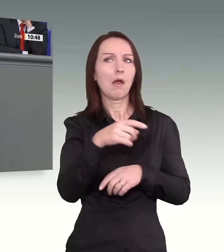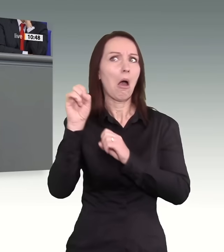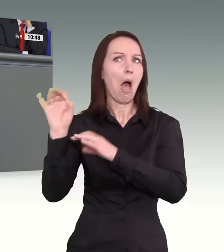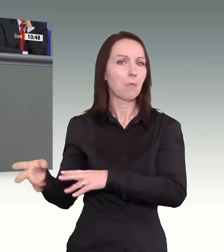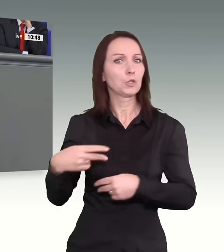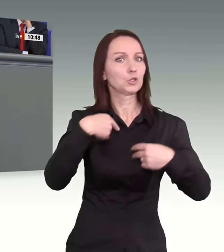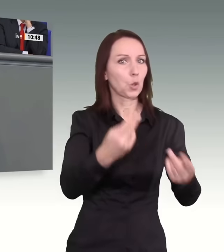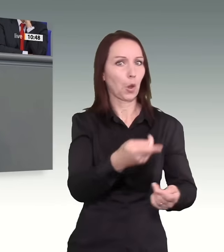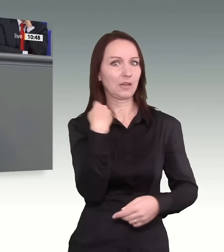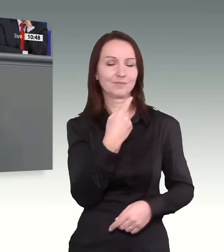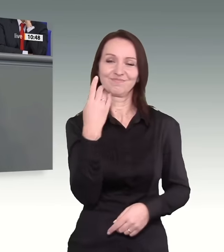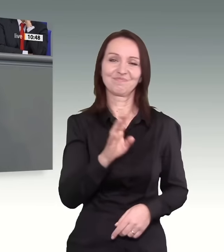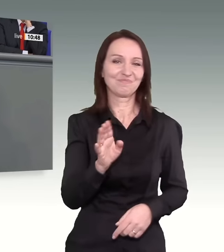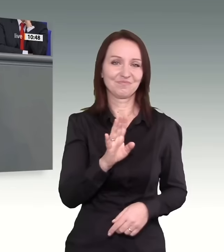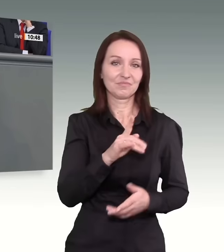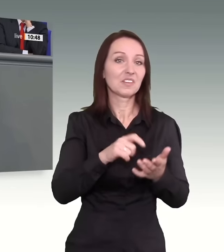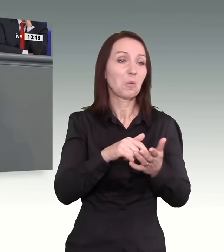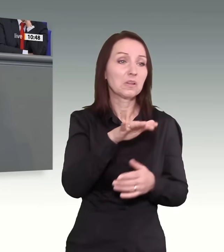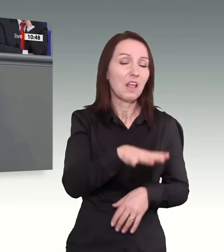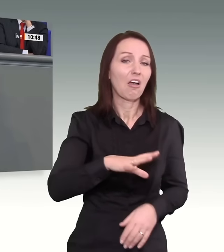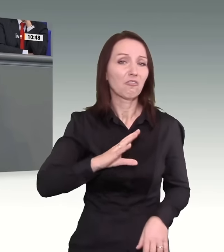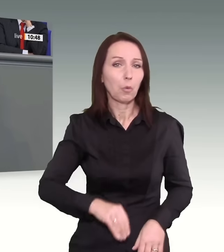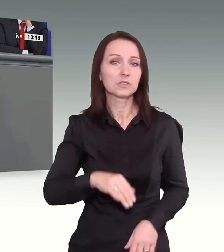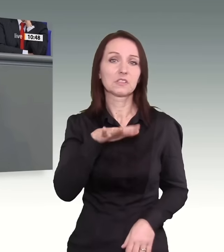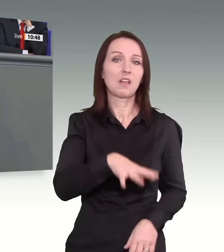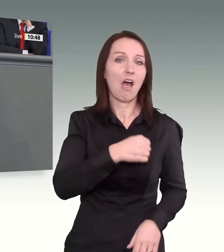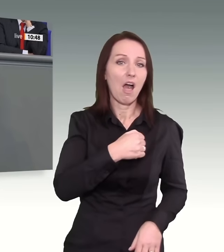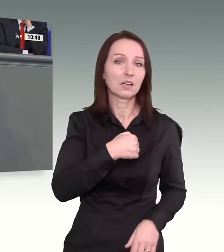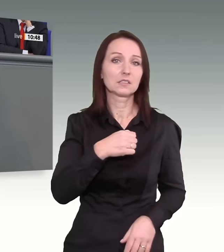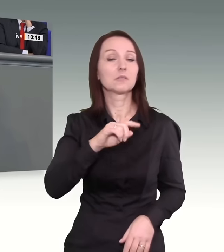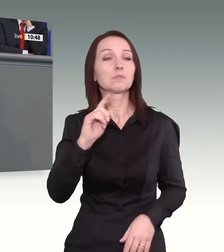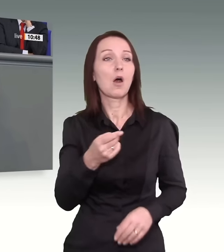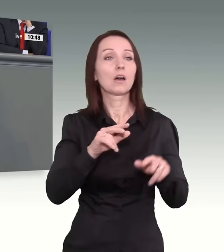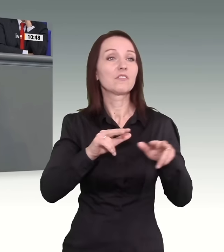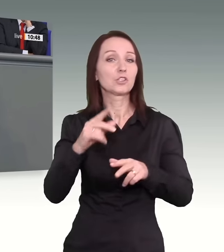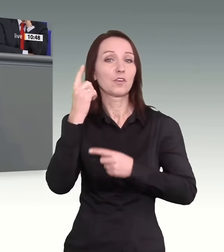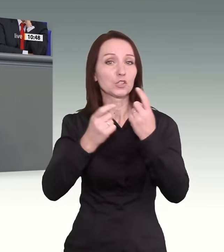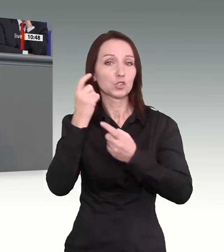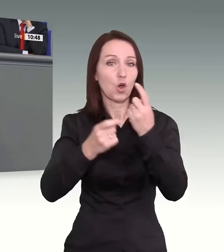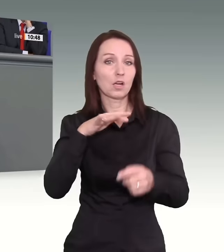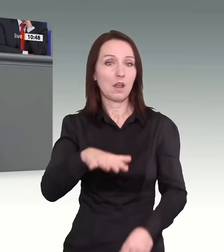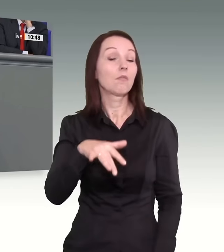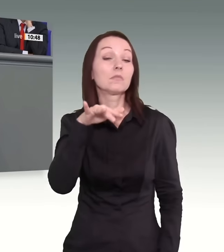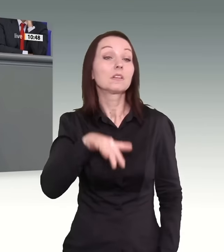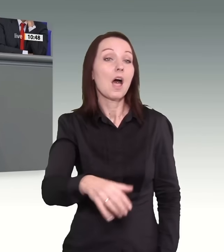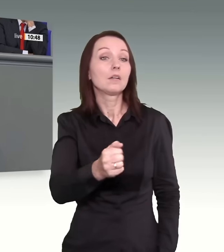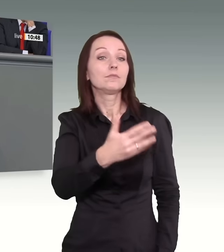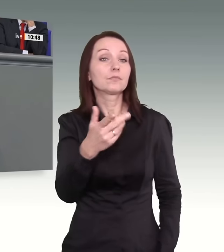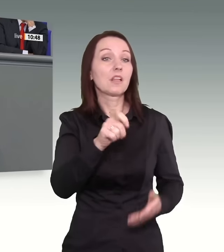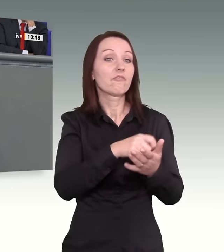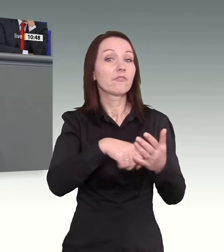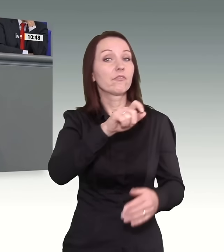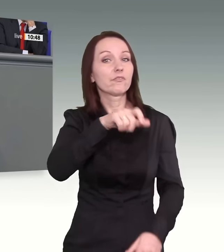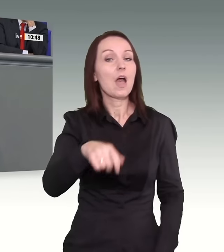aufgrund von wirtschaftlicher Sorge. Es gibt diejenigen Wähler, die wählen die AfD, die wählen die AfD, die wählen die AfD genau